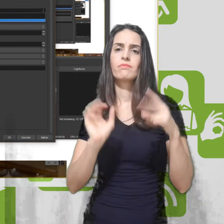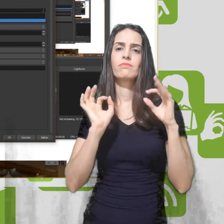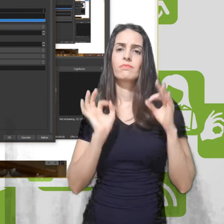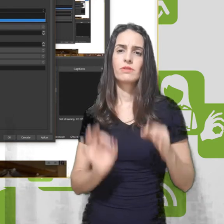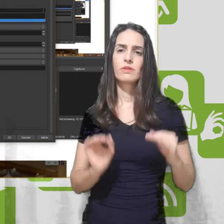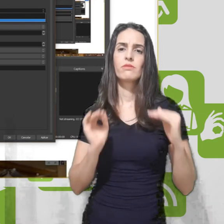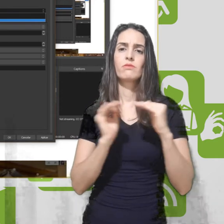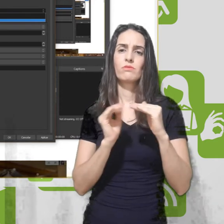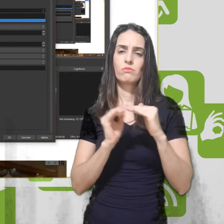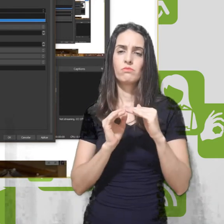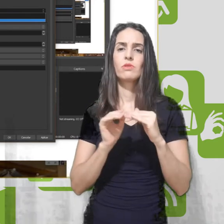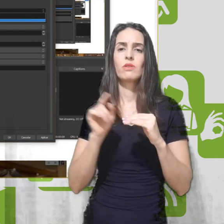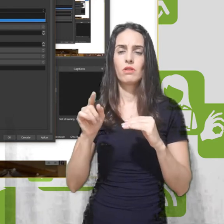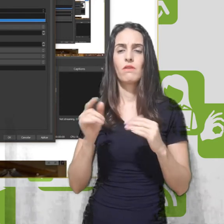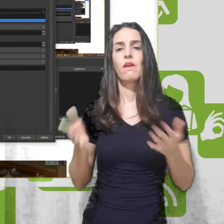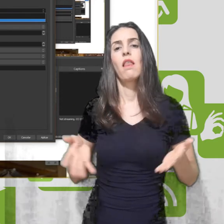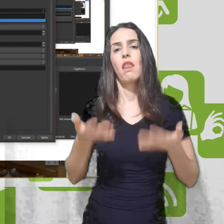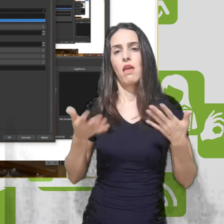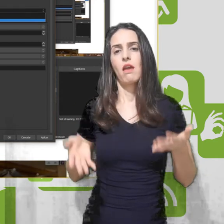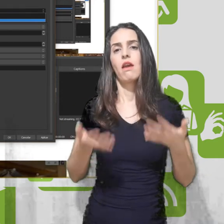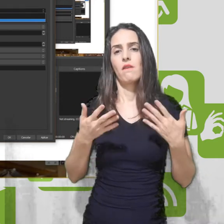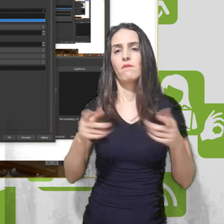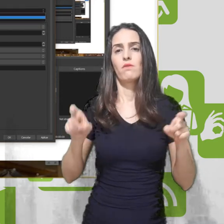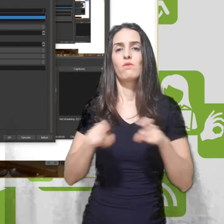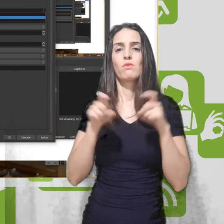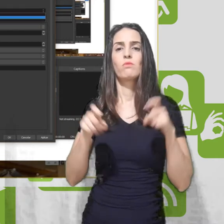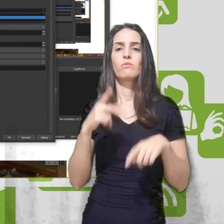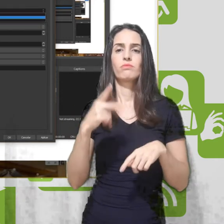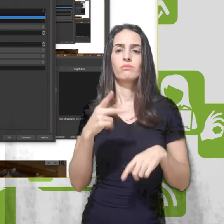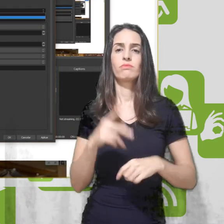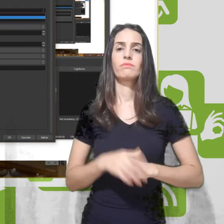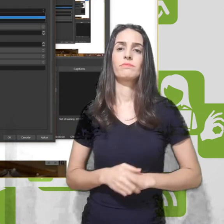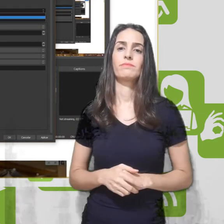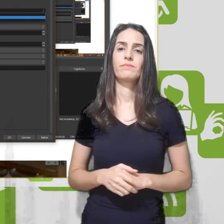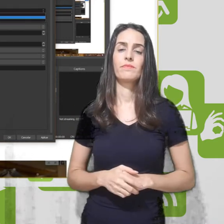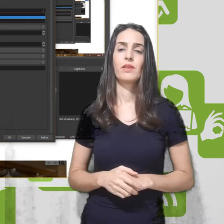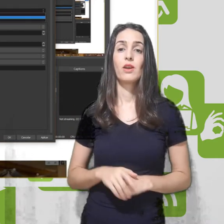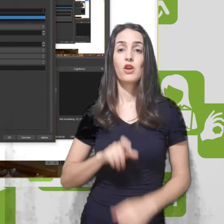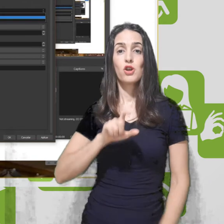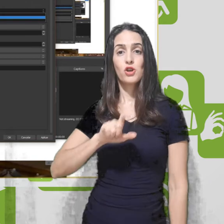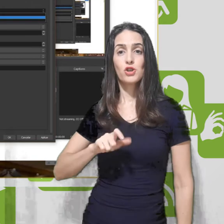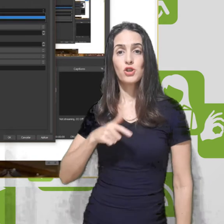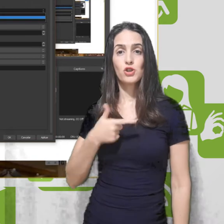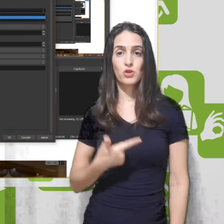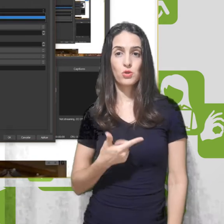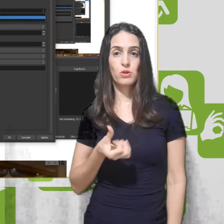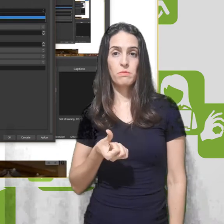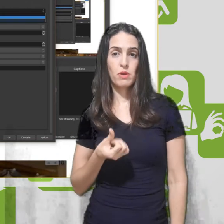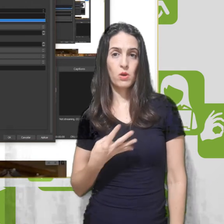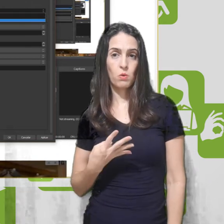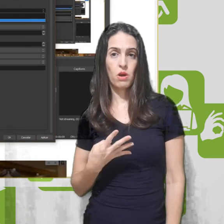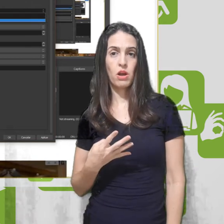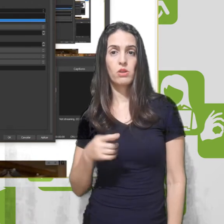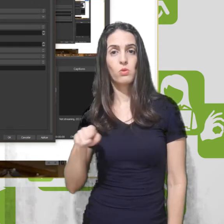utilizando a placa de vídeo e vai pesar menos no computador. Esse x264 aqui ele é via software.